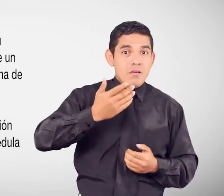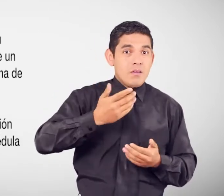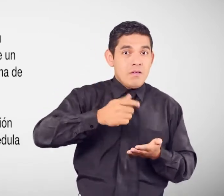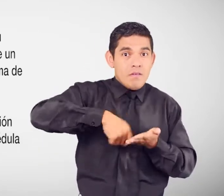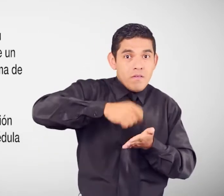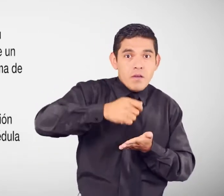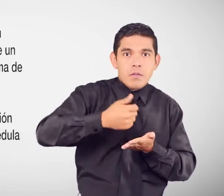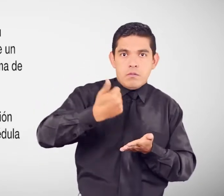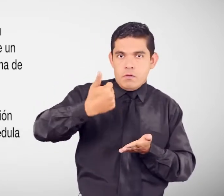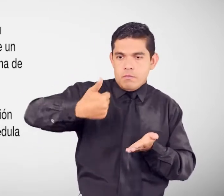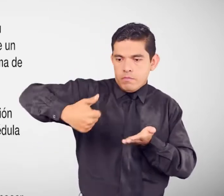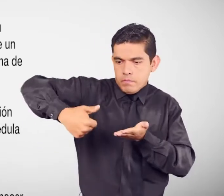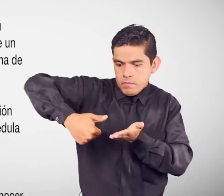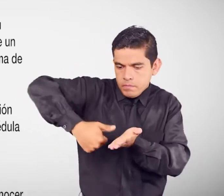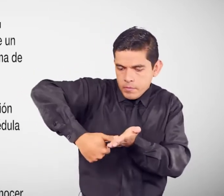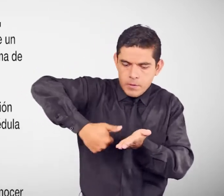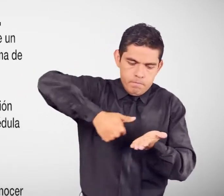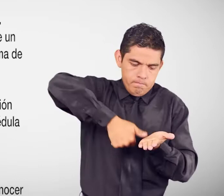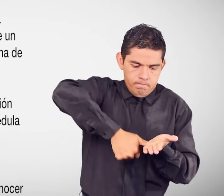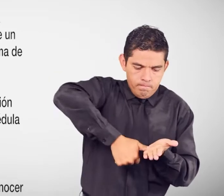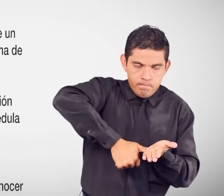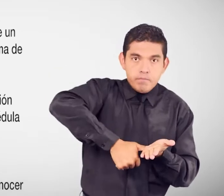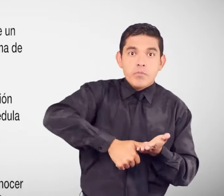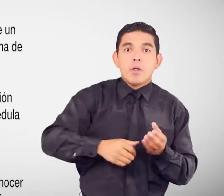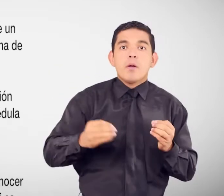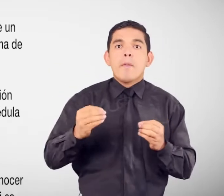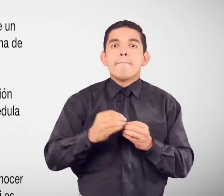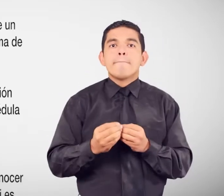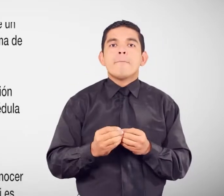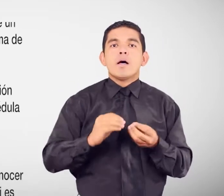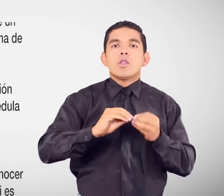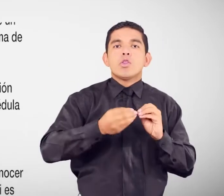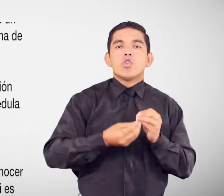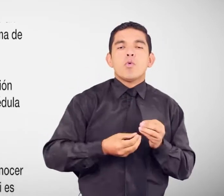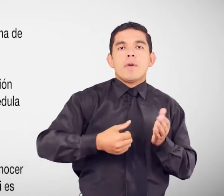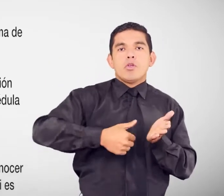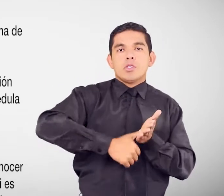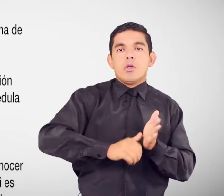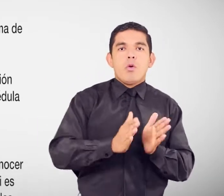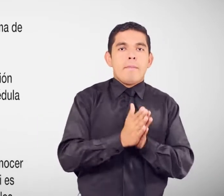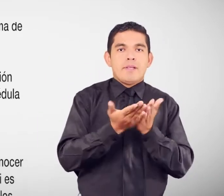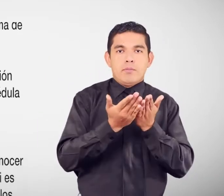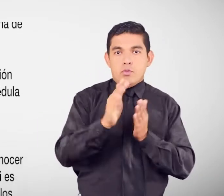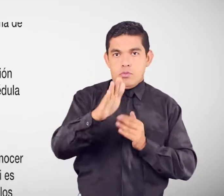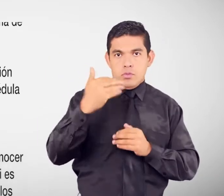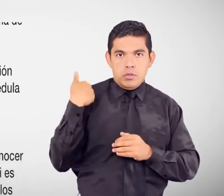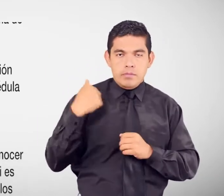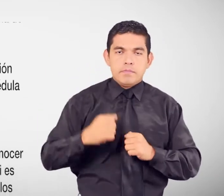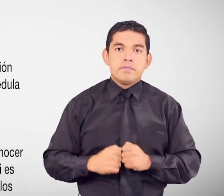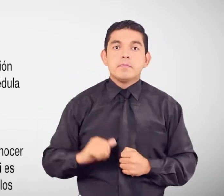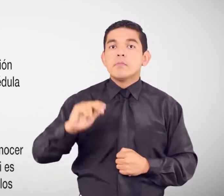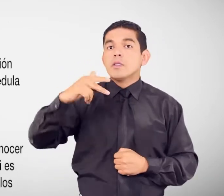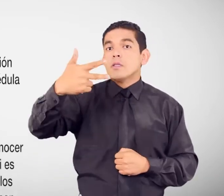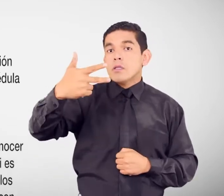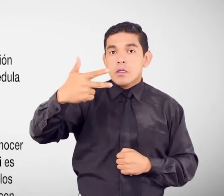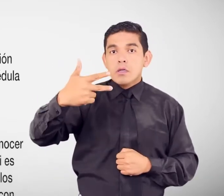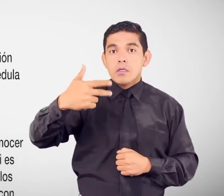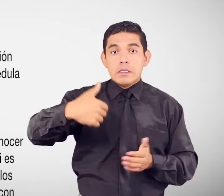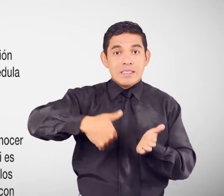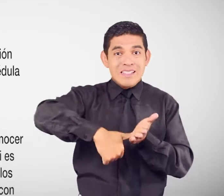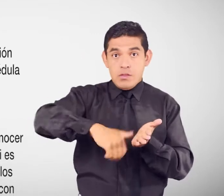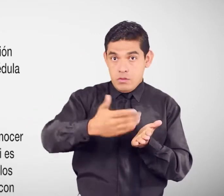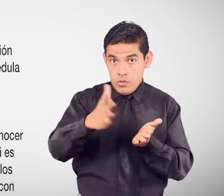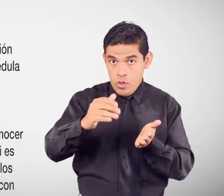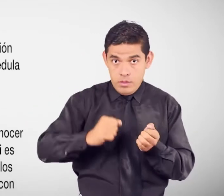la impresión de la huella digital y el registro de la cédula de ciudadanía o pasaporte. 3. A falta de la cédula de